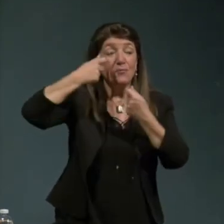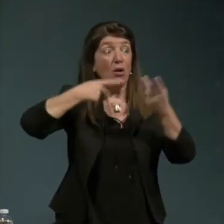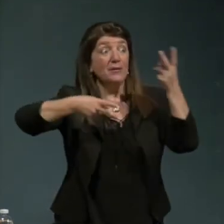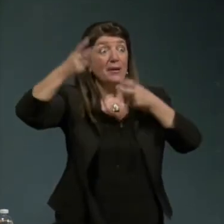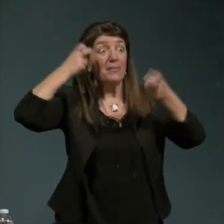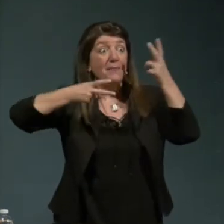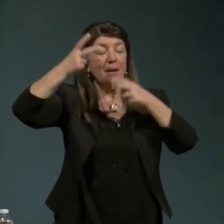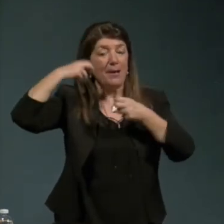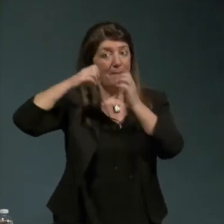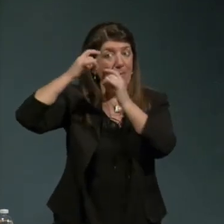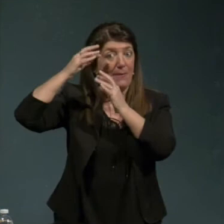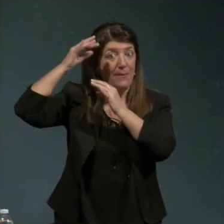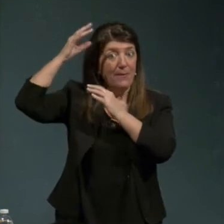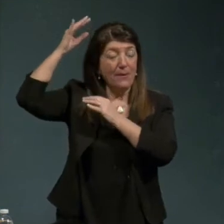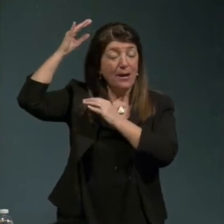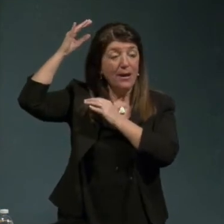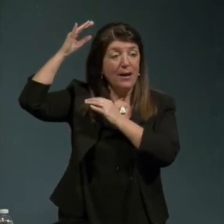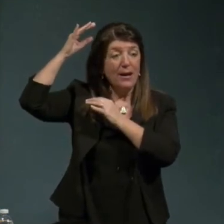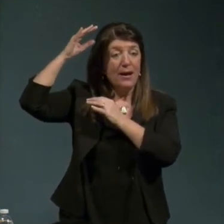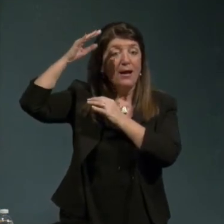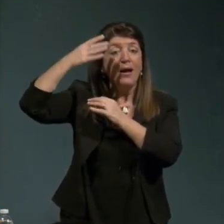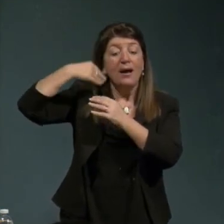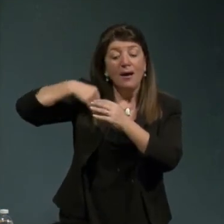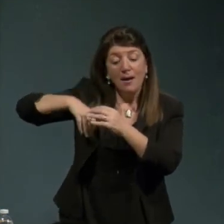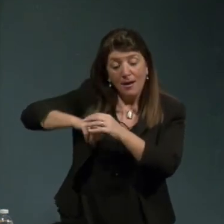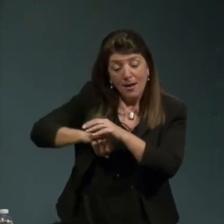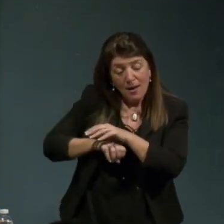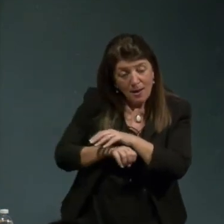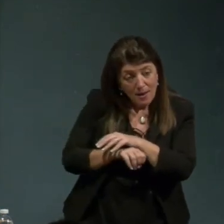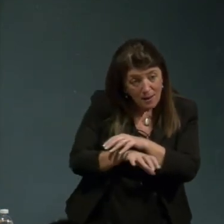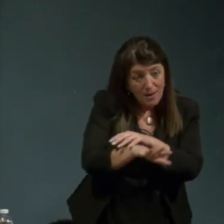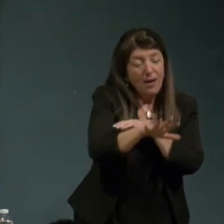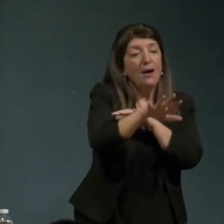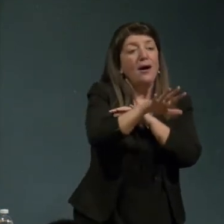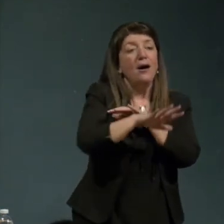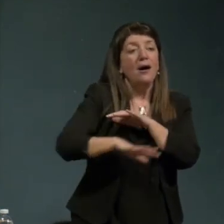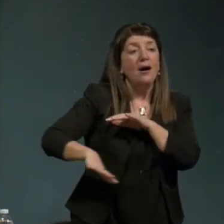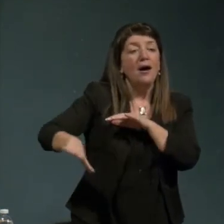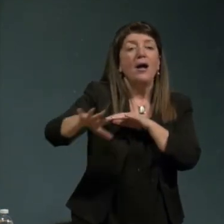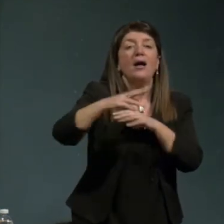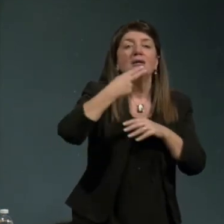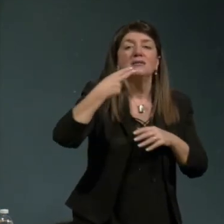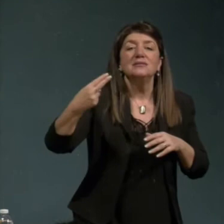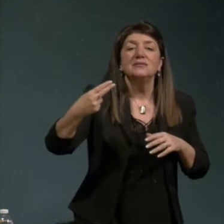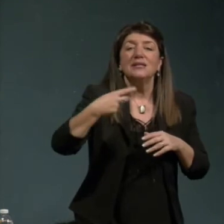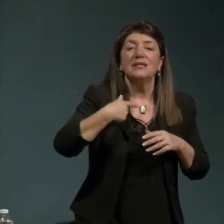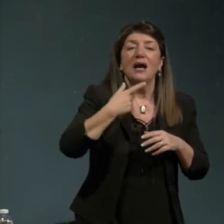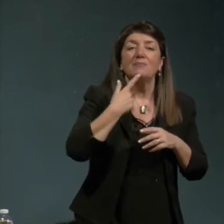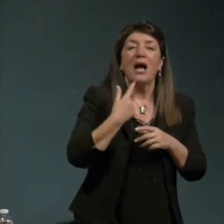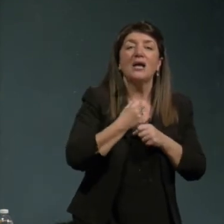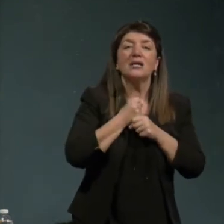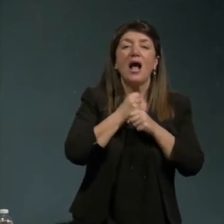in una reconstruzione che si chiama la rappresentazione alla percezione